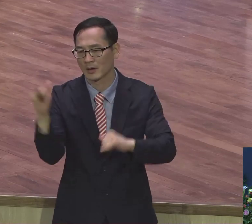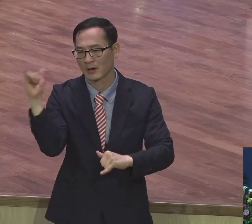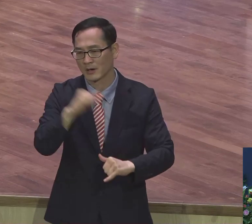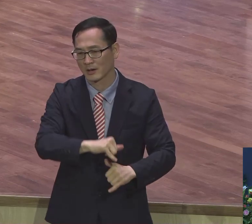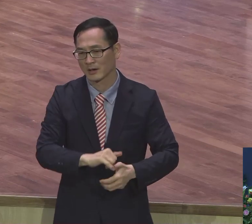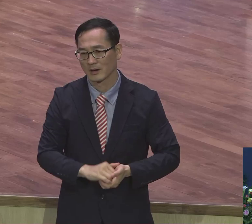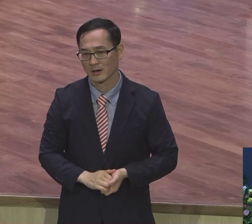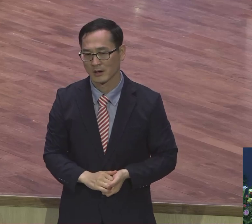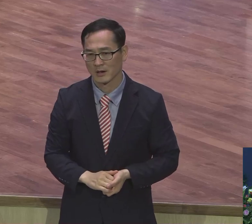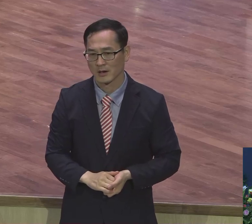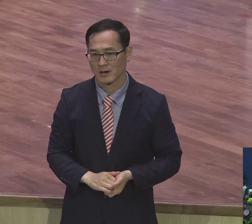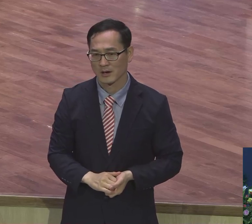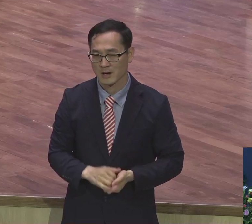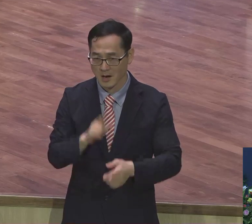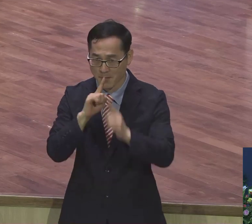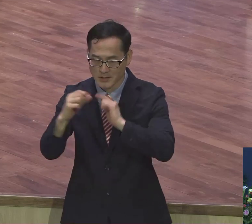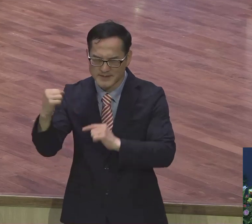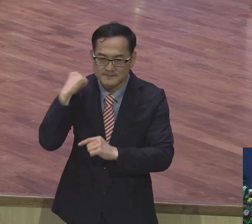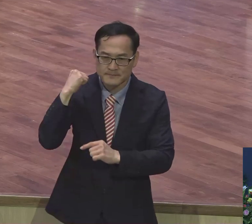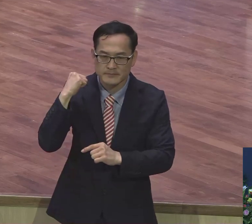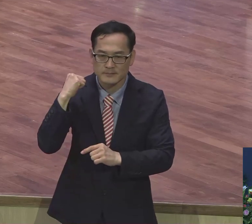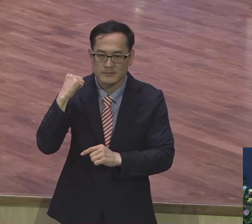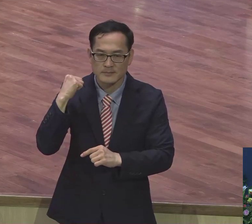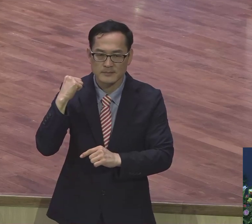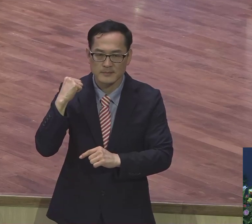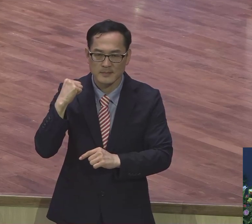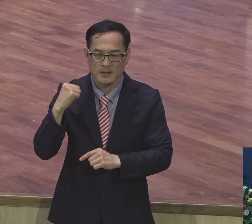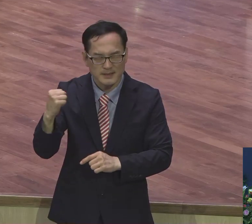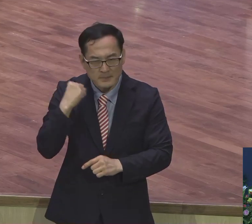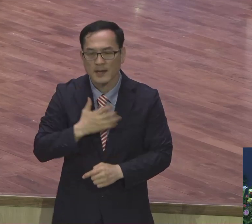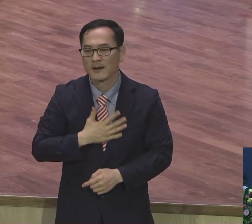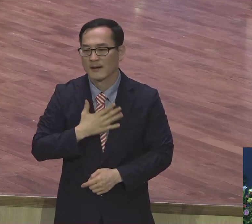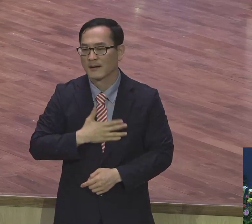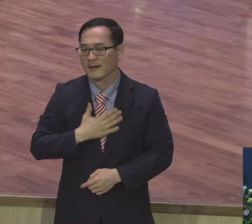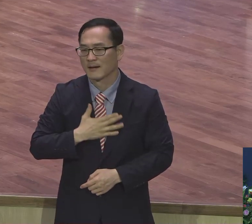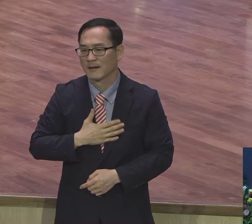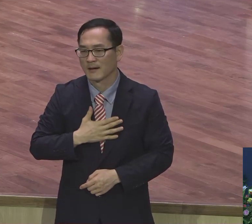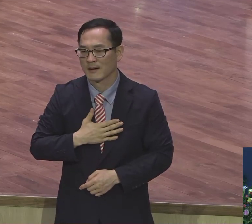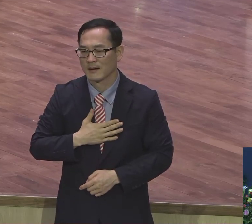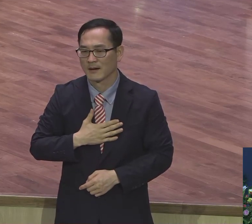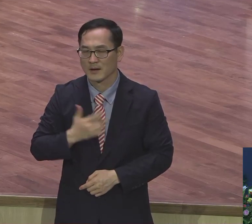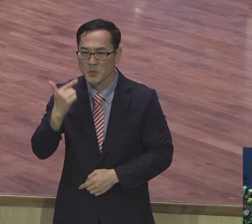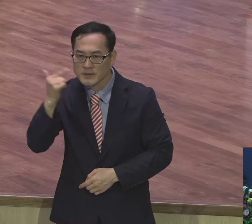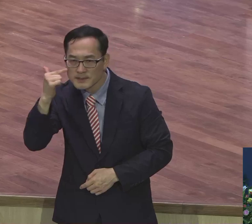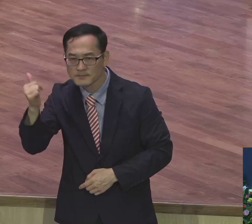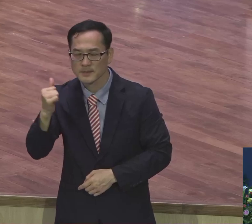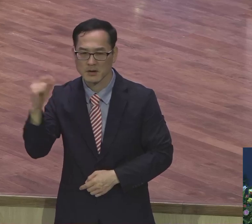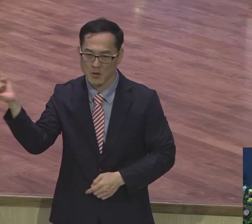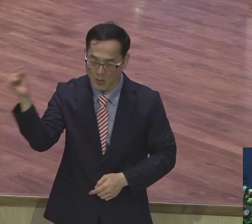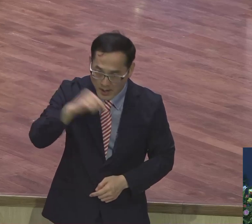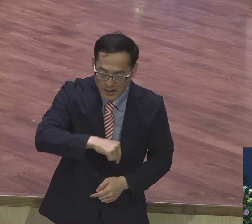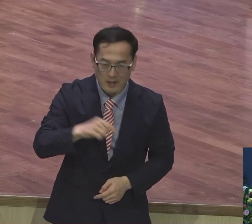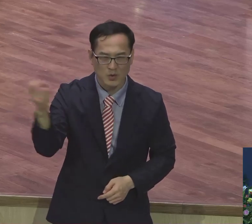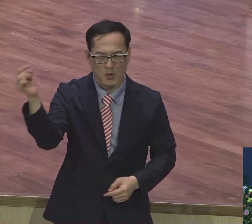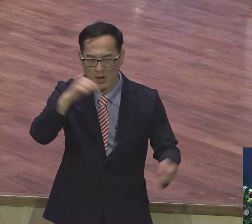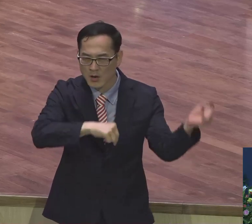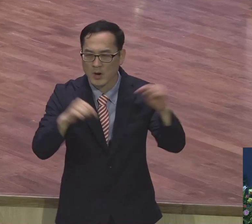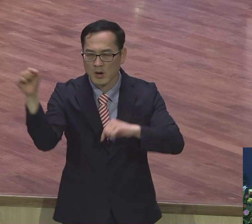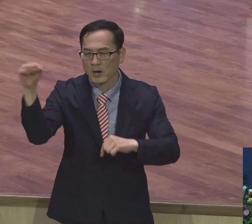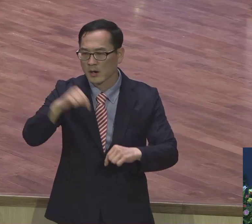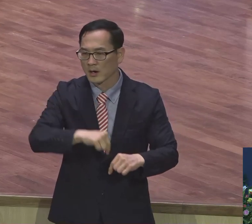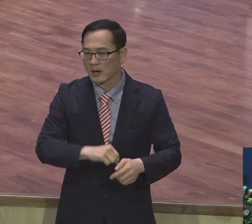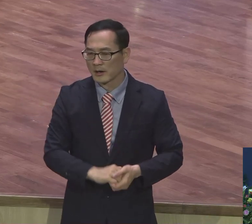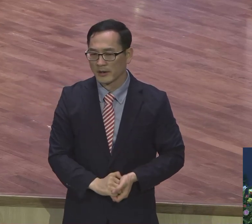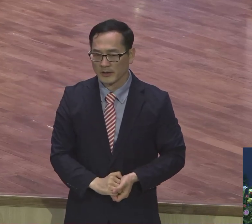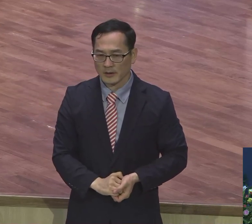단합방 운동이 어떤 것인가 알고 싶어서 목사님들이 여기 목사님들이 오시고 여기 정말 아주 중요한